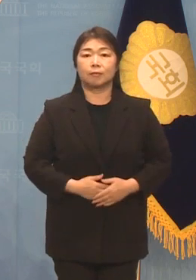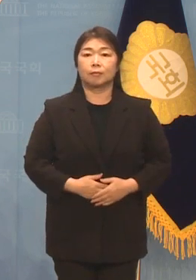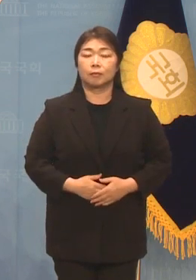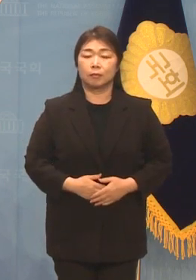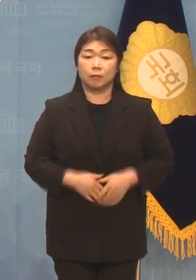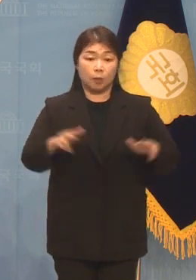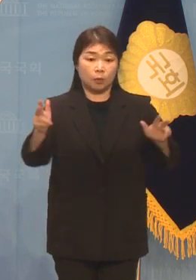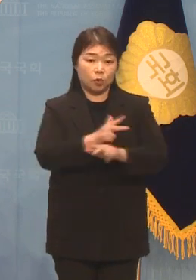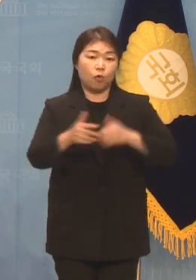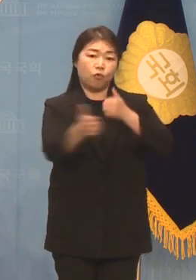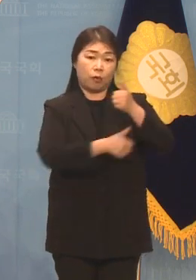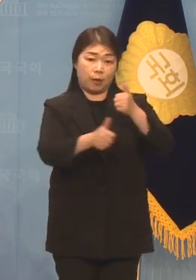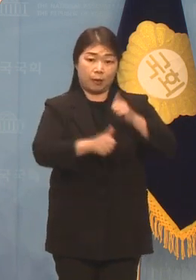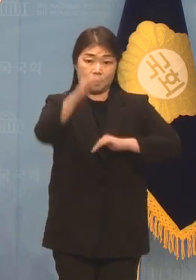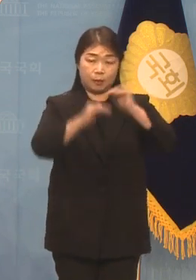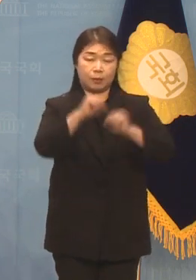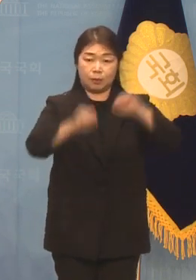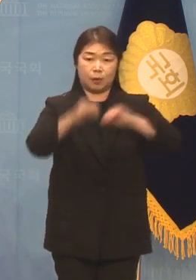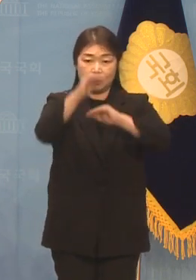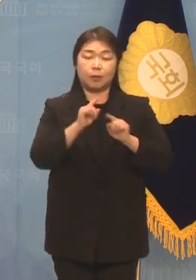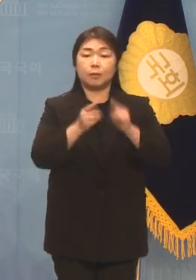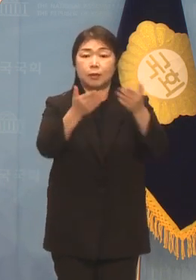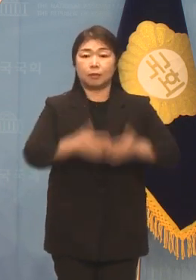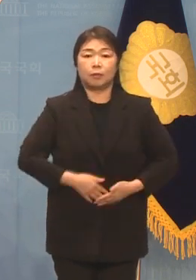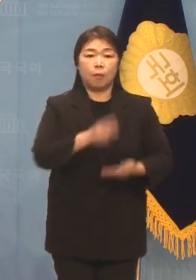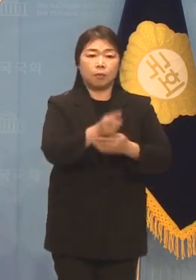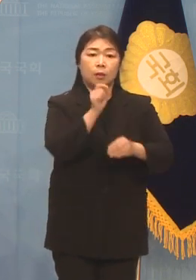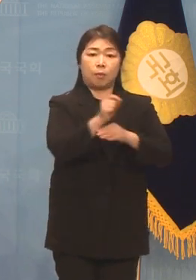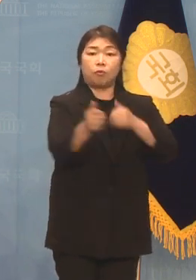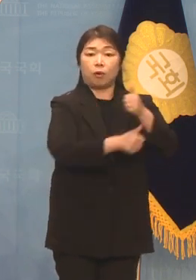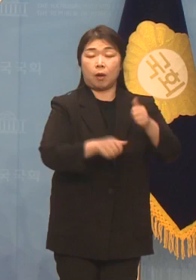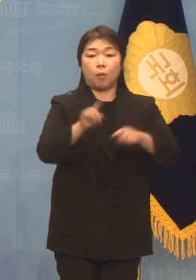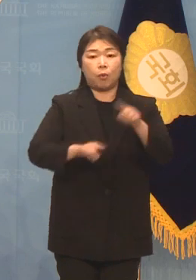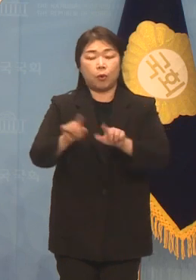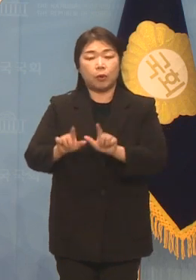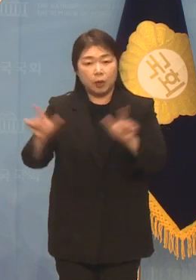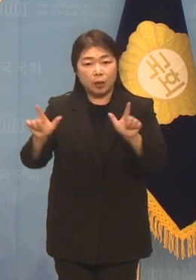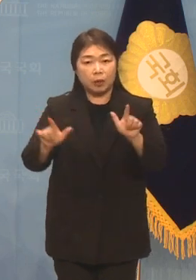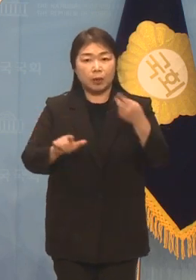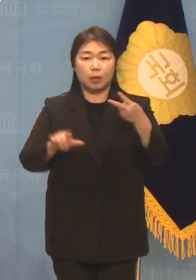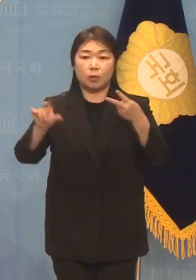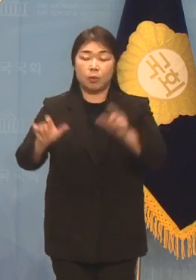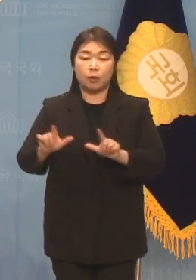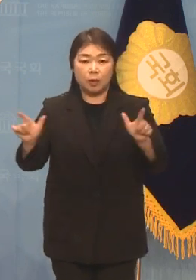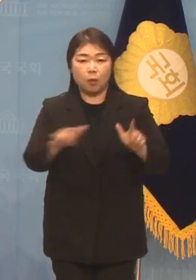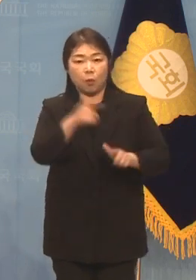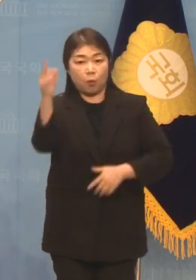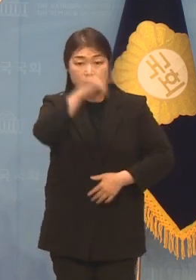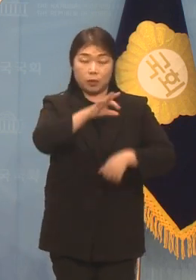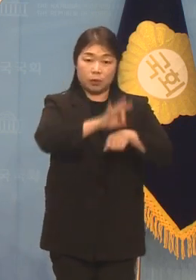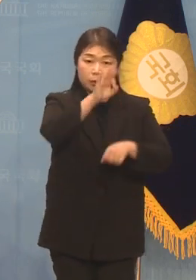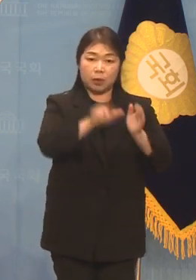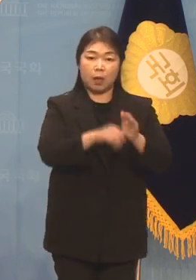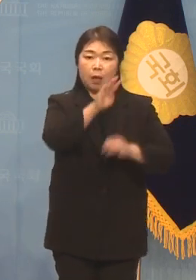먼저 이번주 위원회 일정입니다. 법제사법위원회는 목요일 2월 15일 오전 10시 박성재 법무부